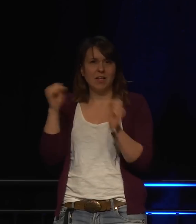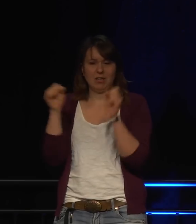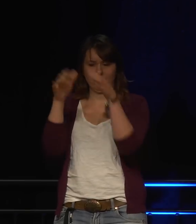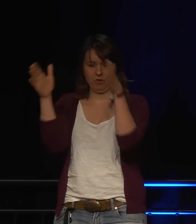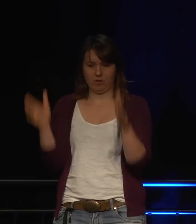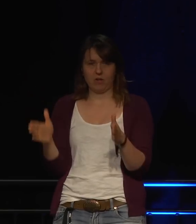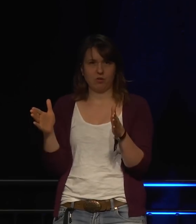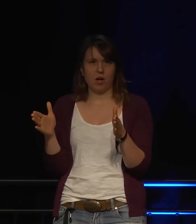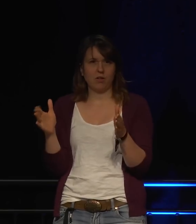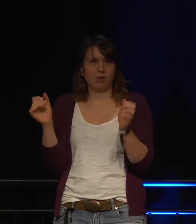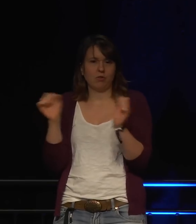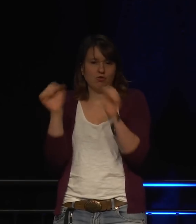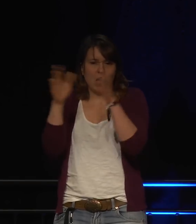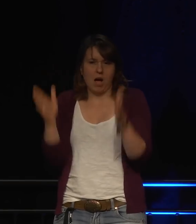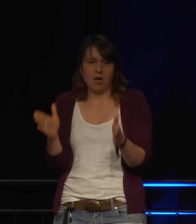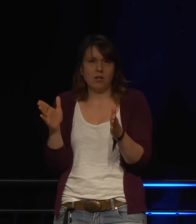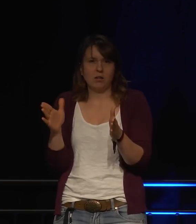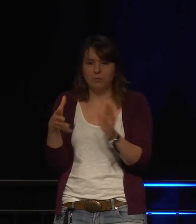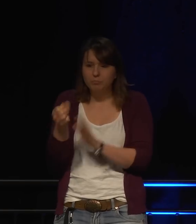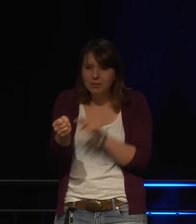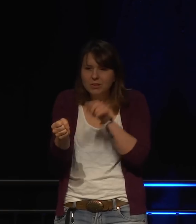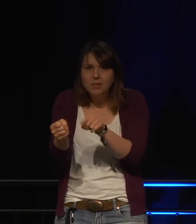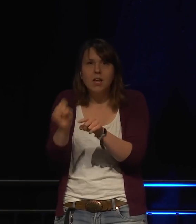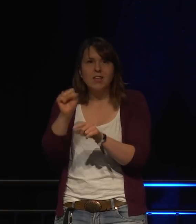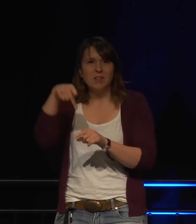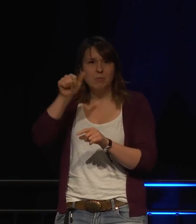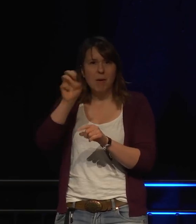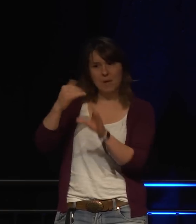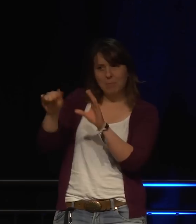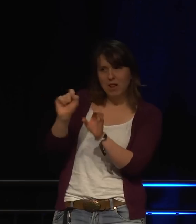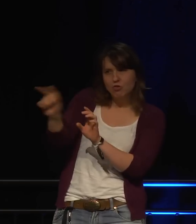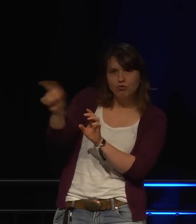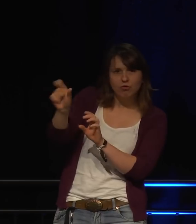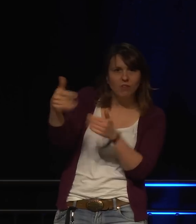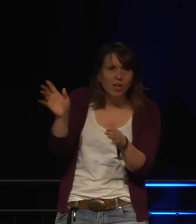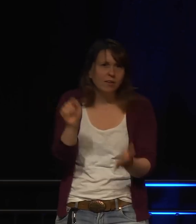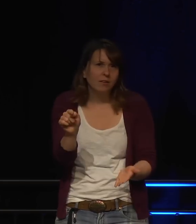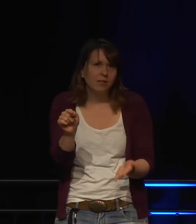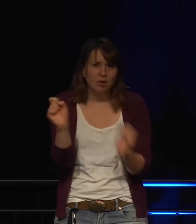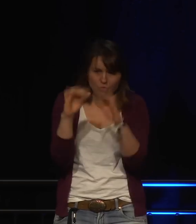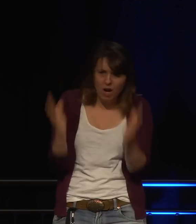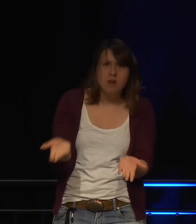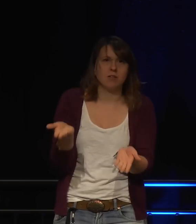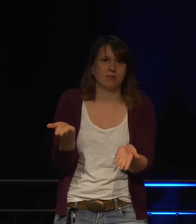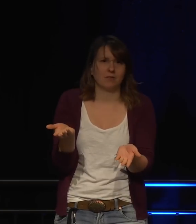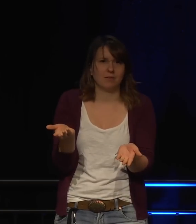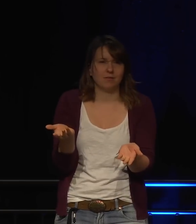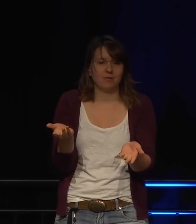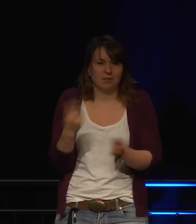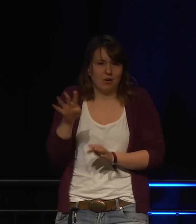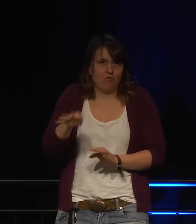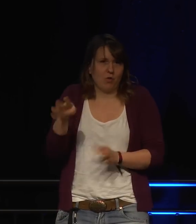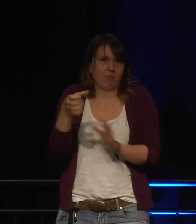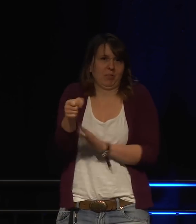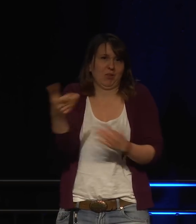Und die haben mir erzählt, dass es den ersten Eiskasten gibt, oder Kühlschrank, wie er in Deutschland heißt, Fritschi, der beim